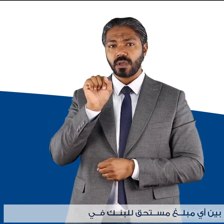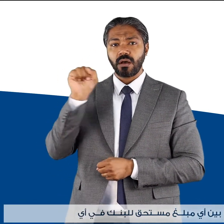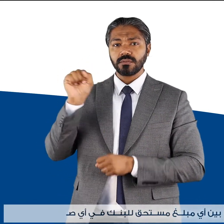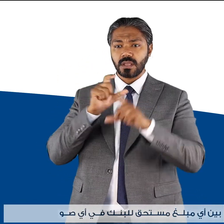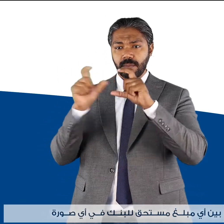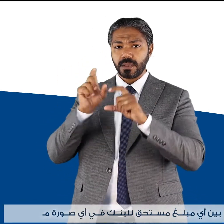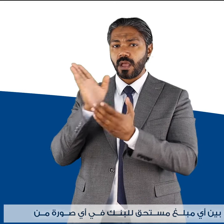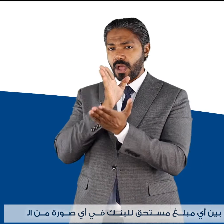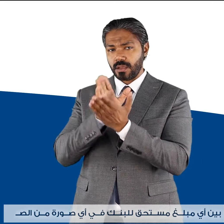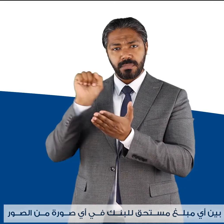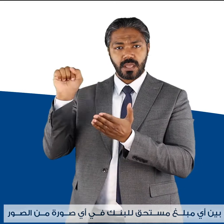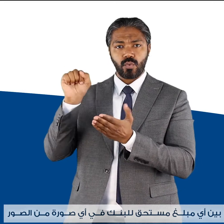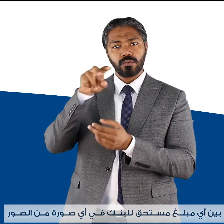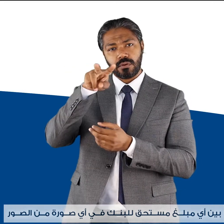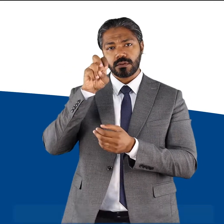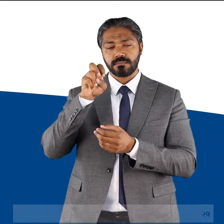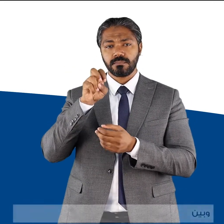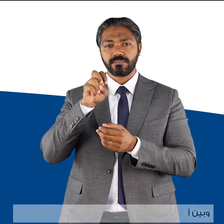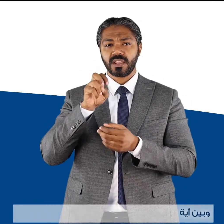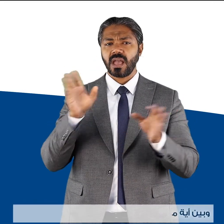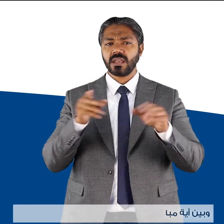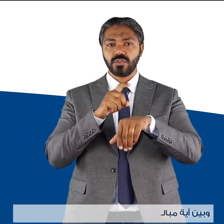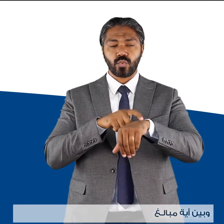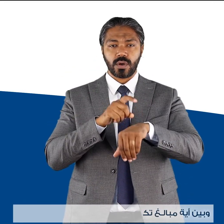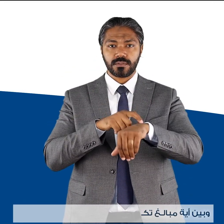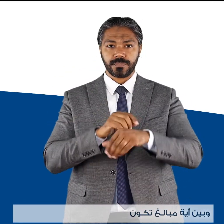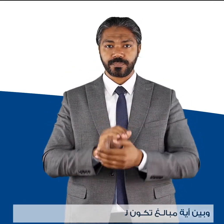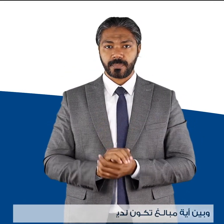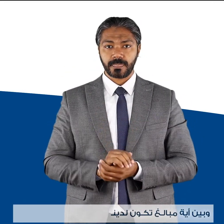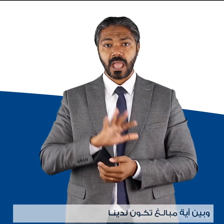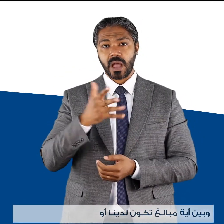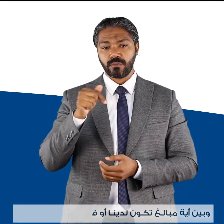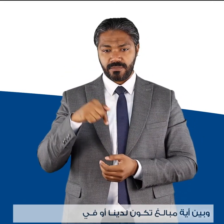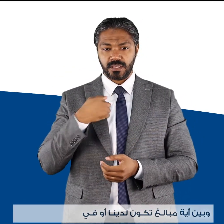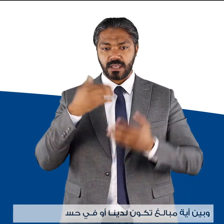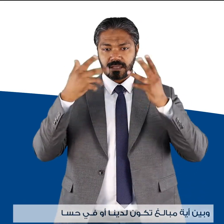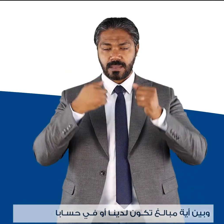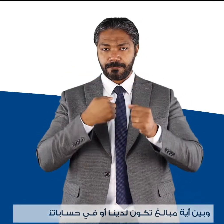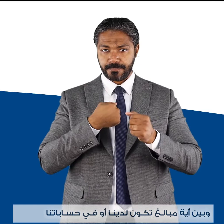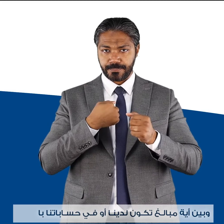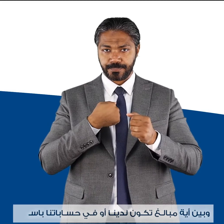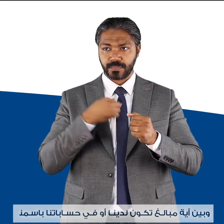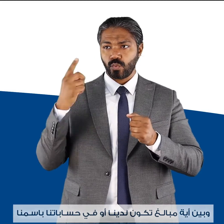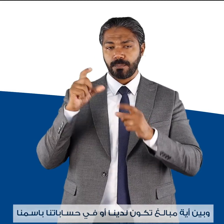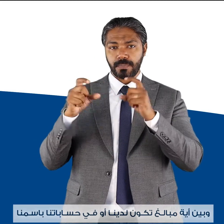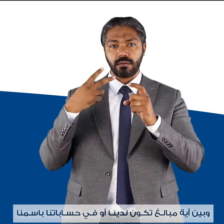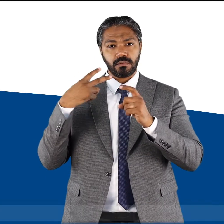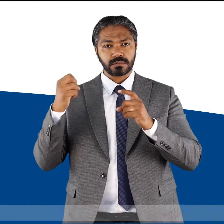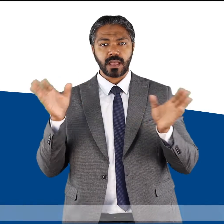في أي صورة من الصور وبين أي مبالغ تكون لدينا أو في حساباتنا باسمنا وإذا